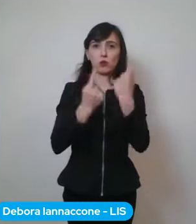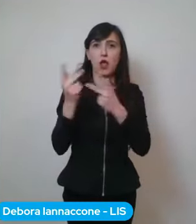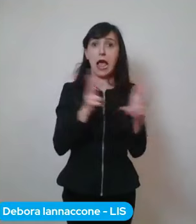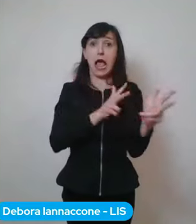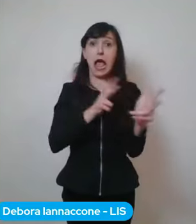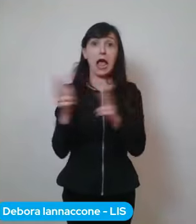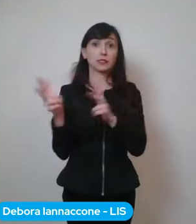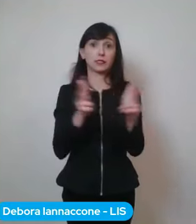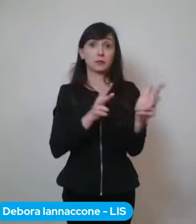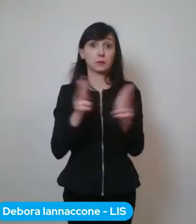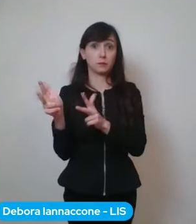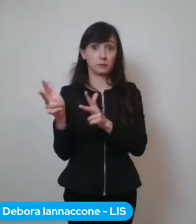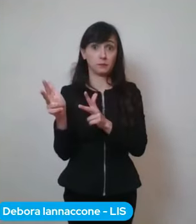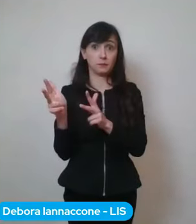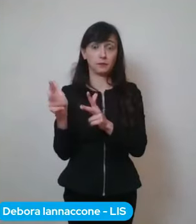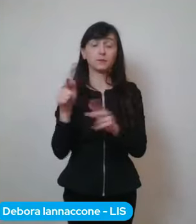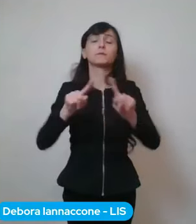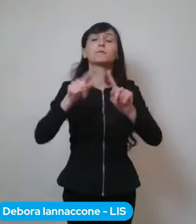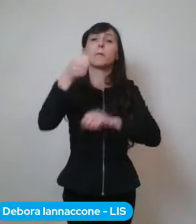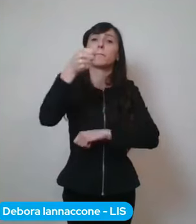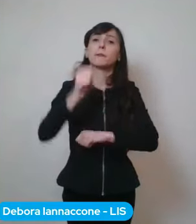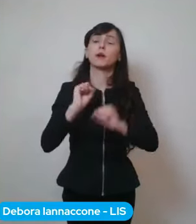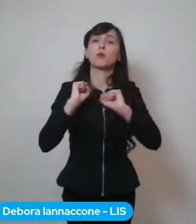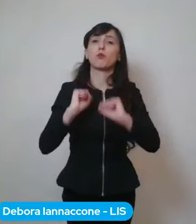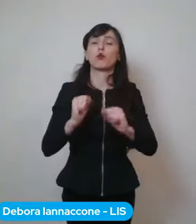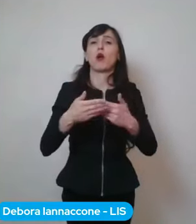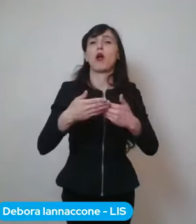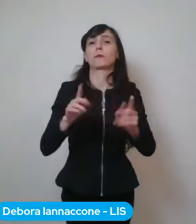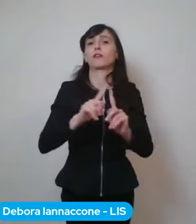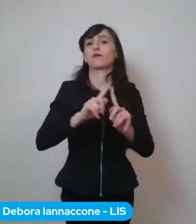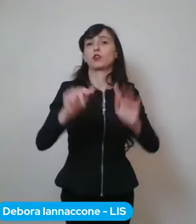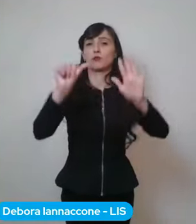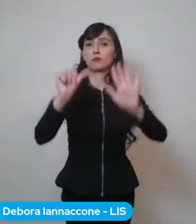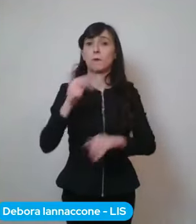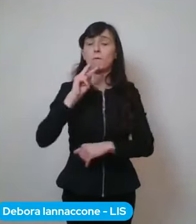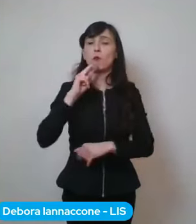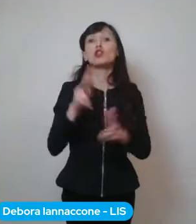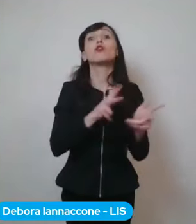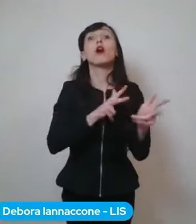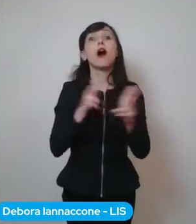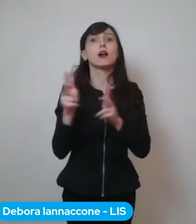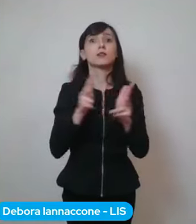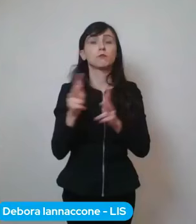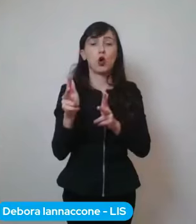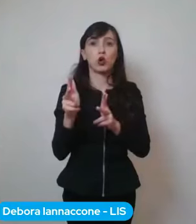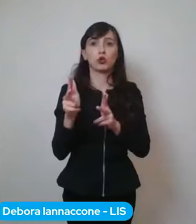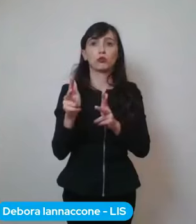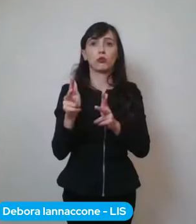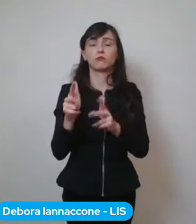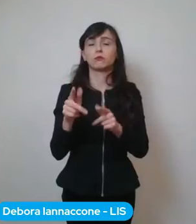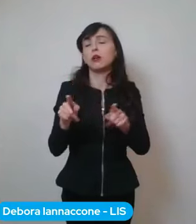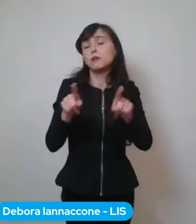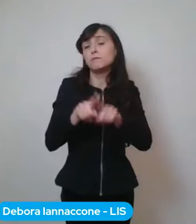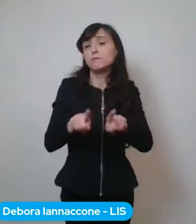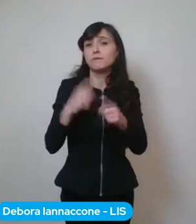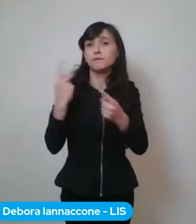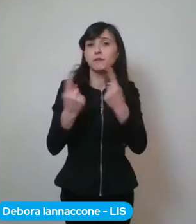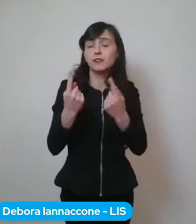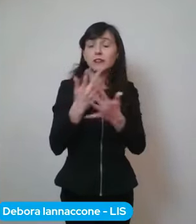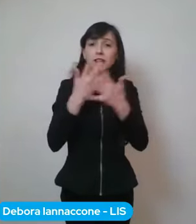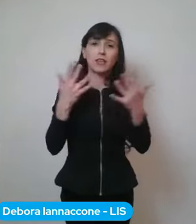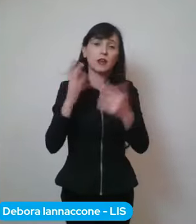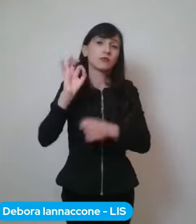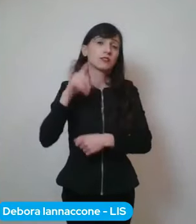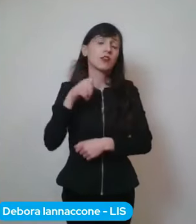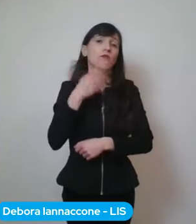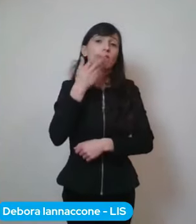possono essere aperti solo fino alle diciotto per per l'asporto e siamo sempre lì certo se dobbiamo andare a prendere un caffè a Borgo Sabotino